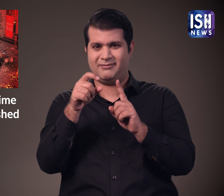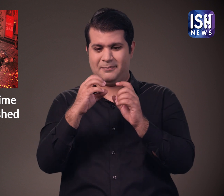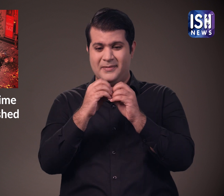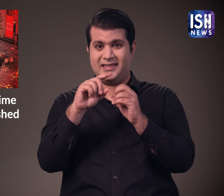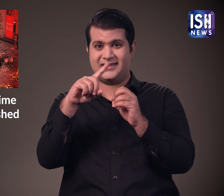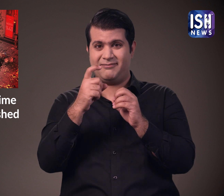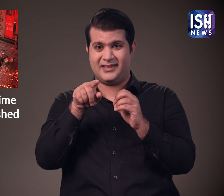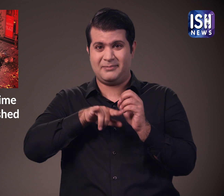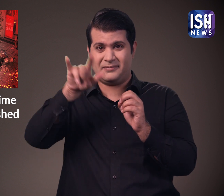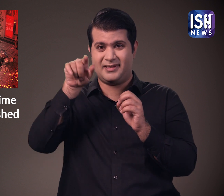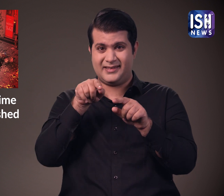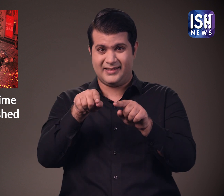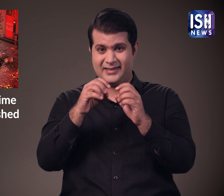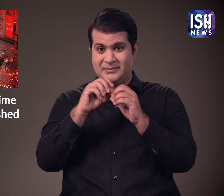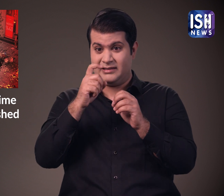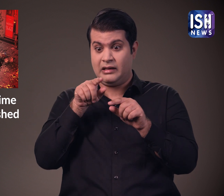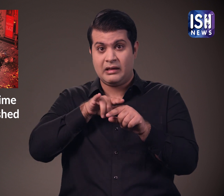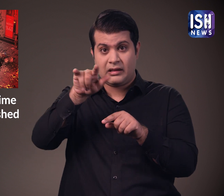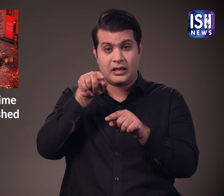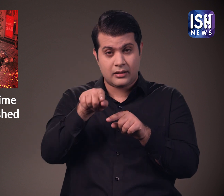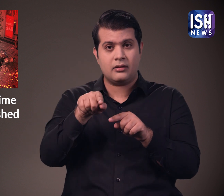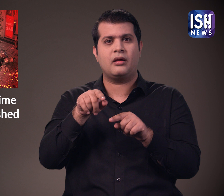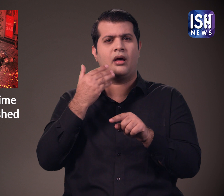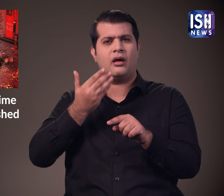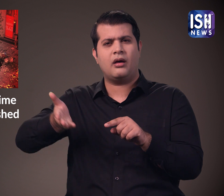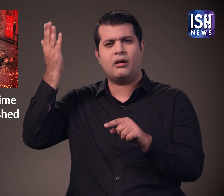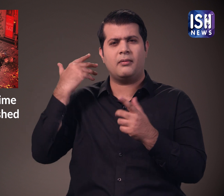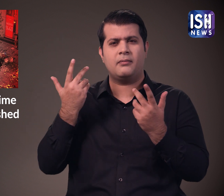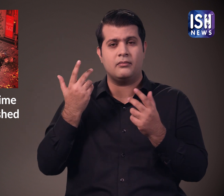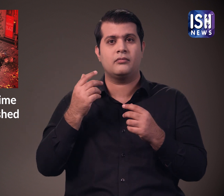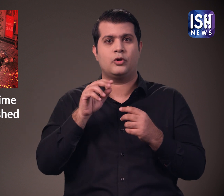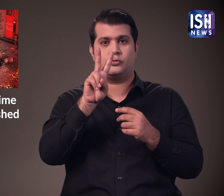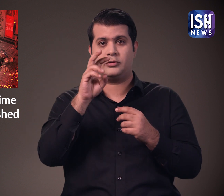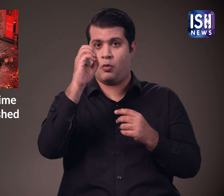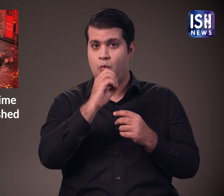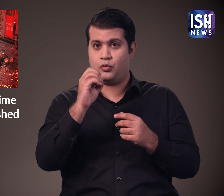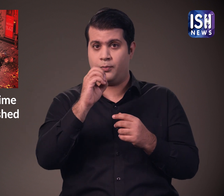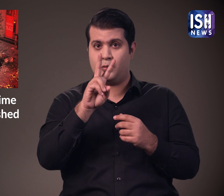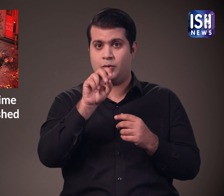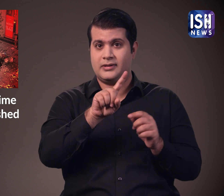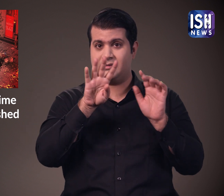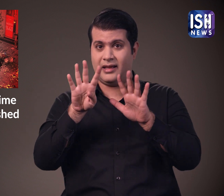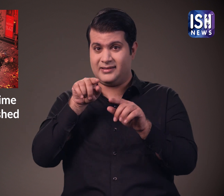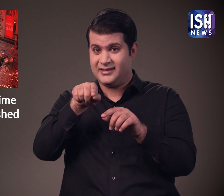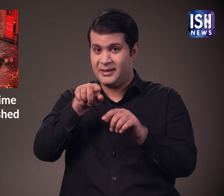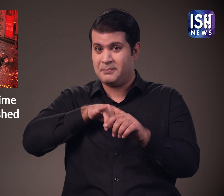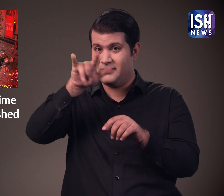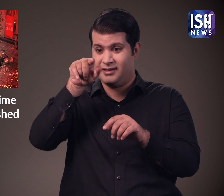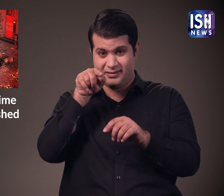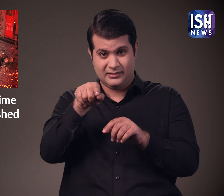आखरी बड़ी दुरगतनाओं में से एक 2 अक्टूबर 2019 को अमेरिका के कनेक्टिकट में हुई थी।